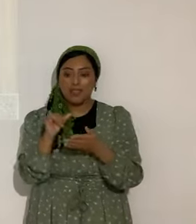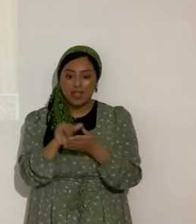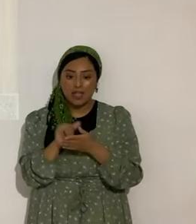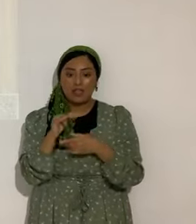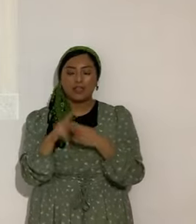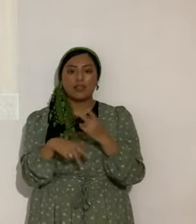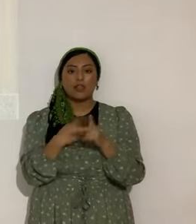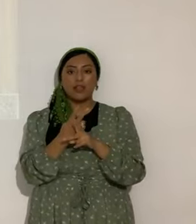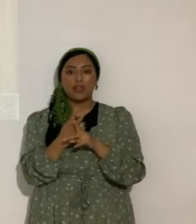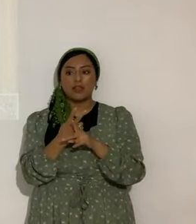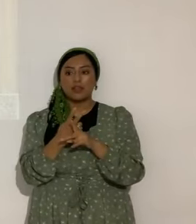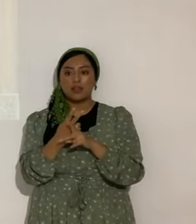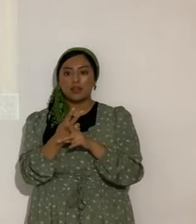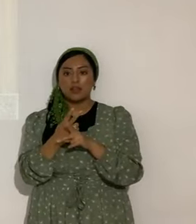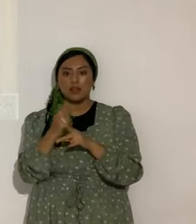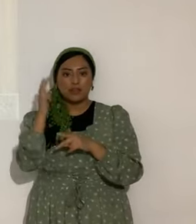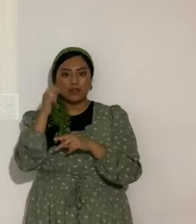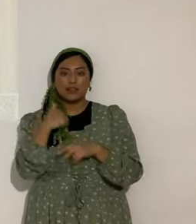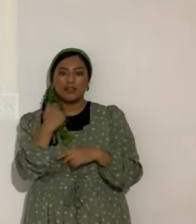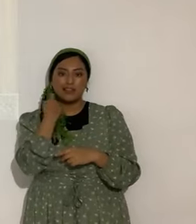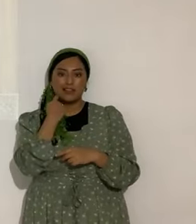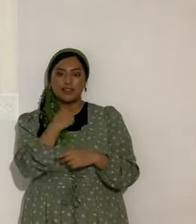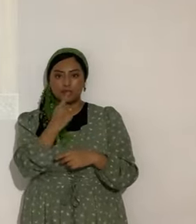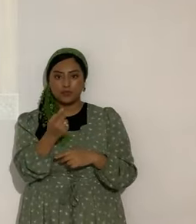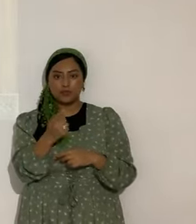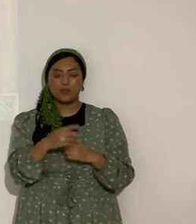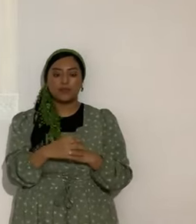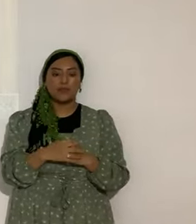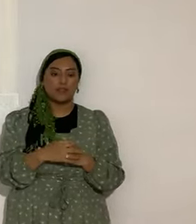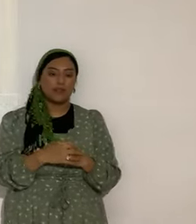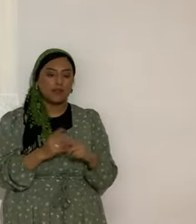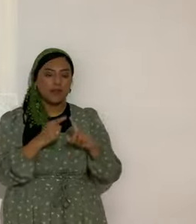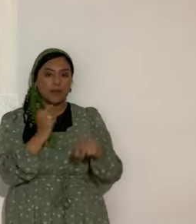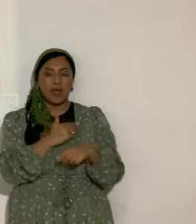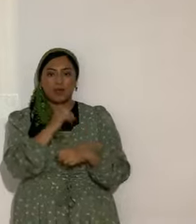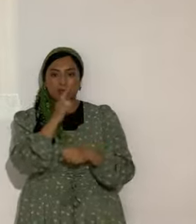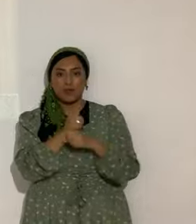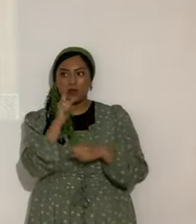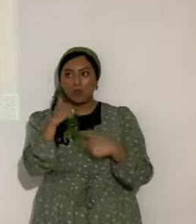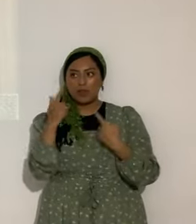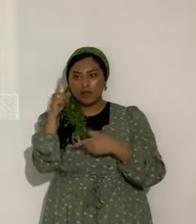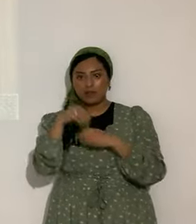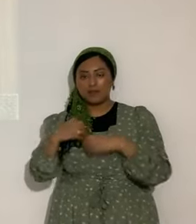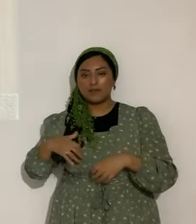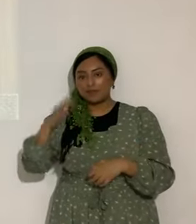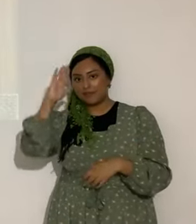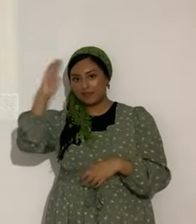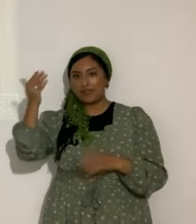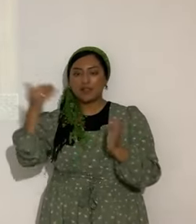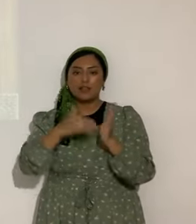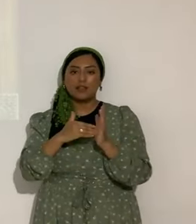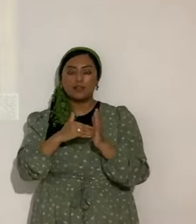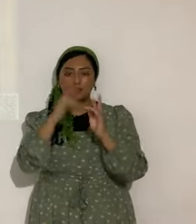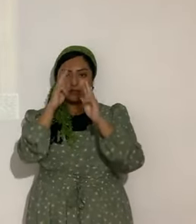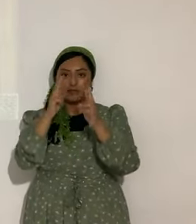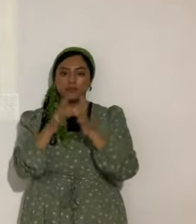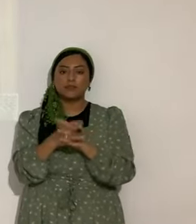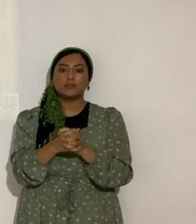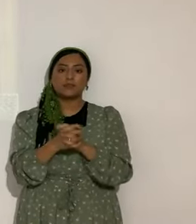audios, como el que les acabo de dictar ahorita a nuestras hermanas de Argentina, y saludos nuevamente, Aleluya, recibo